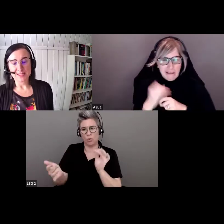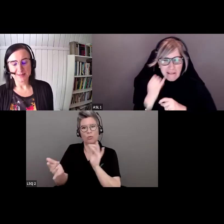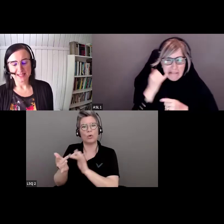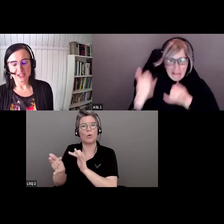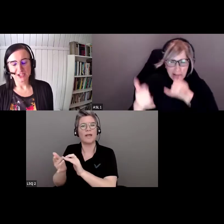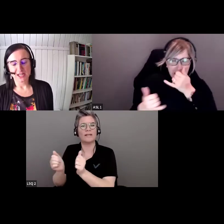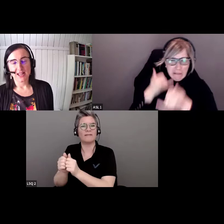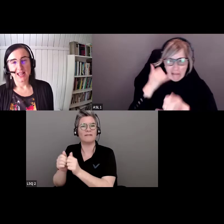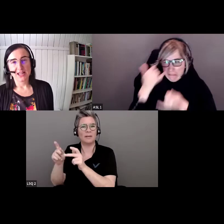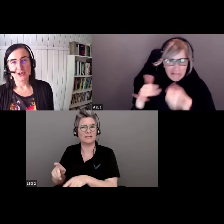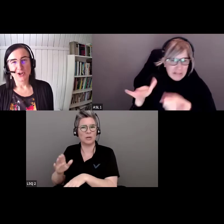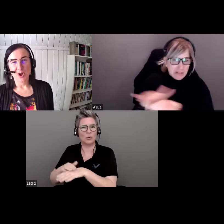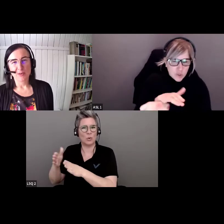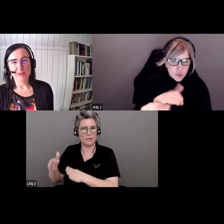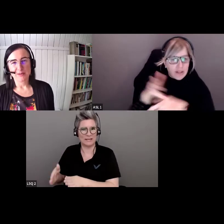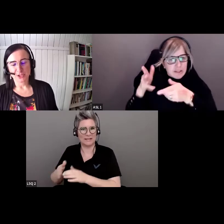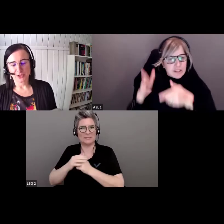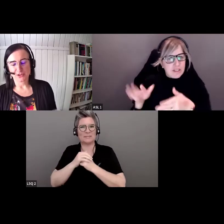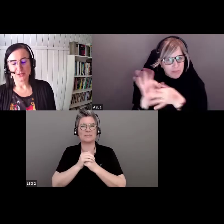séance.